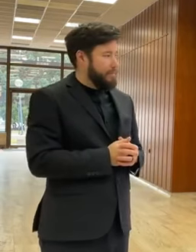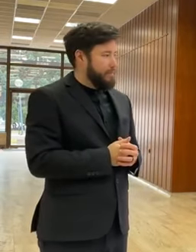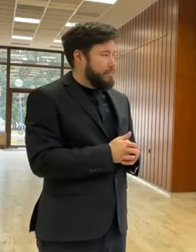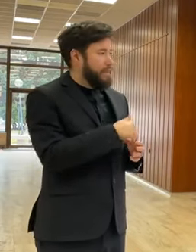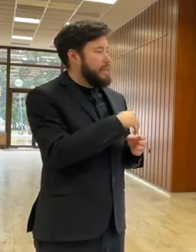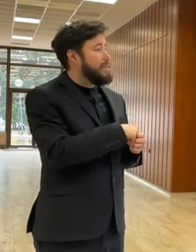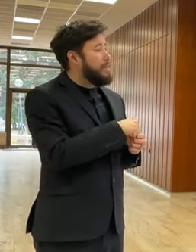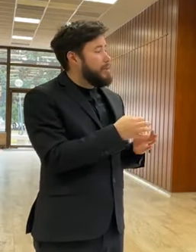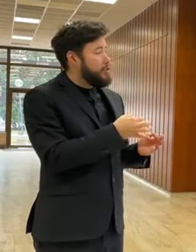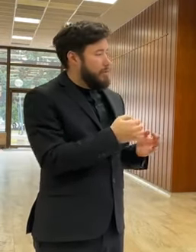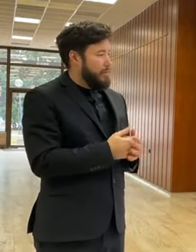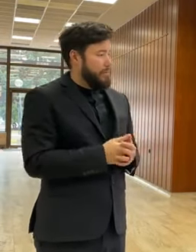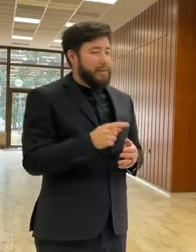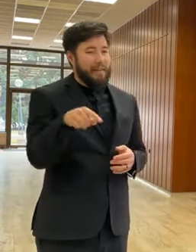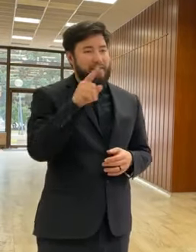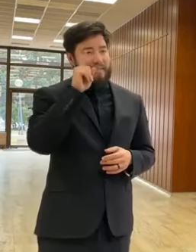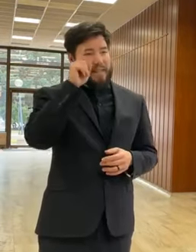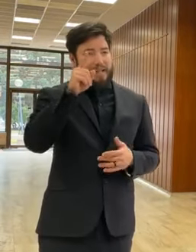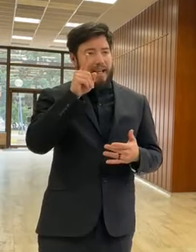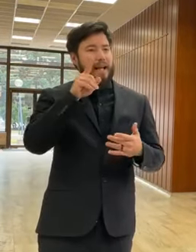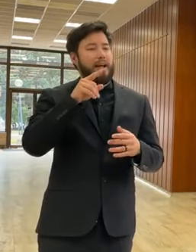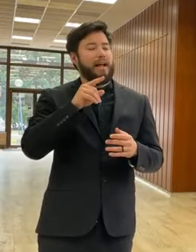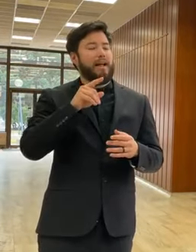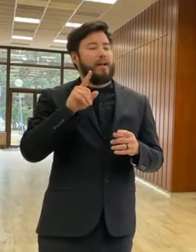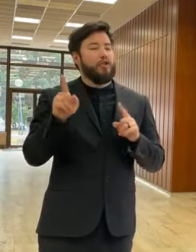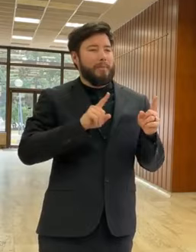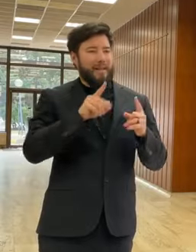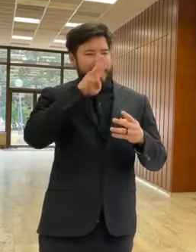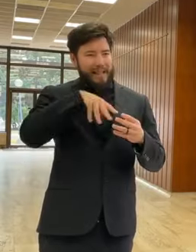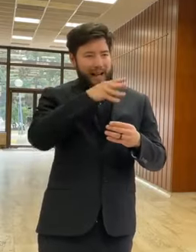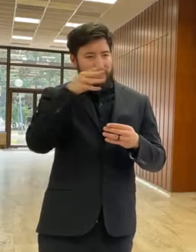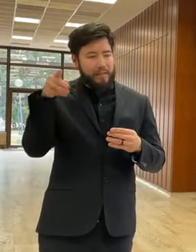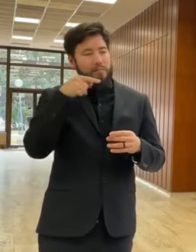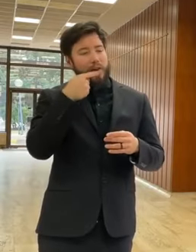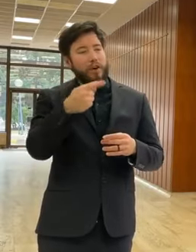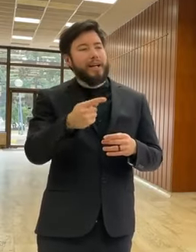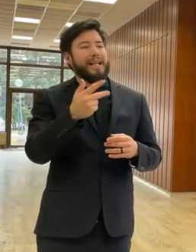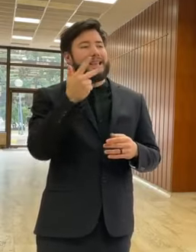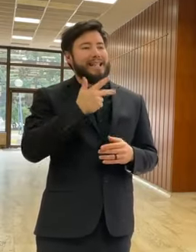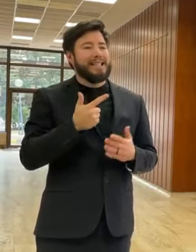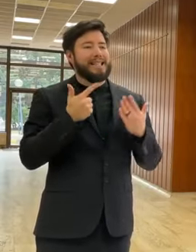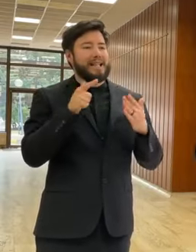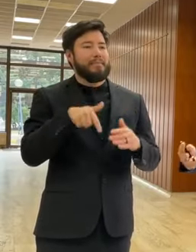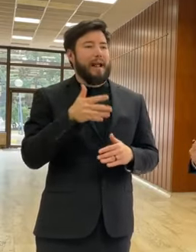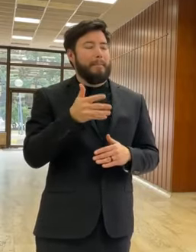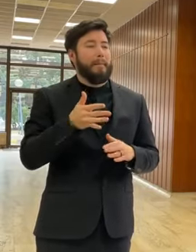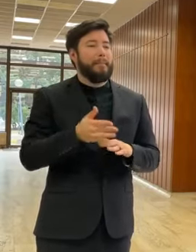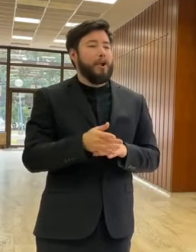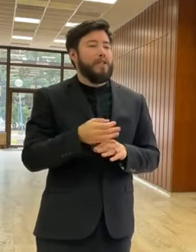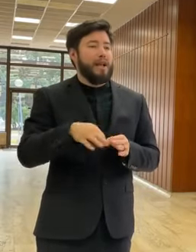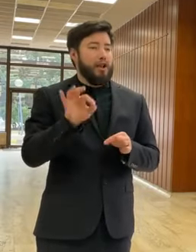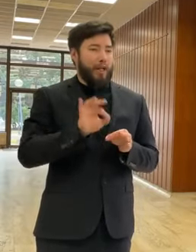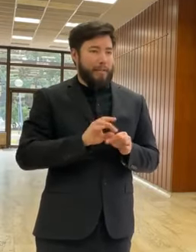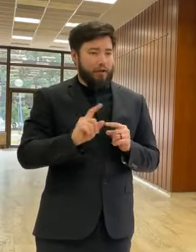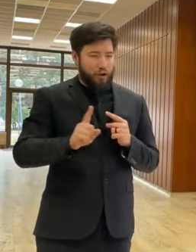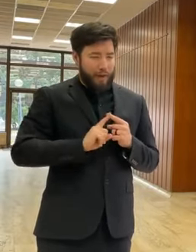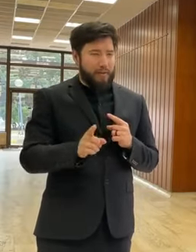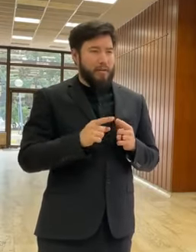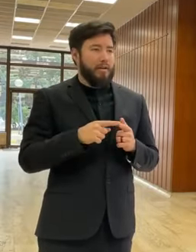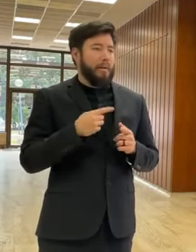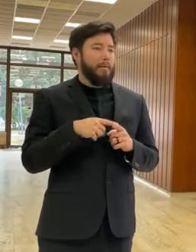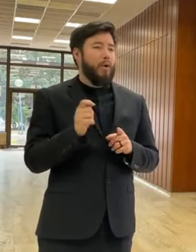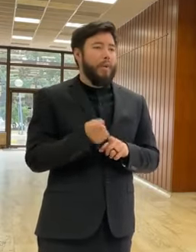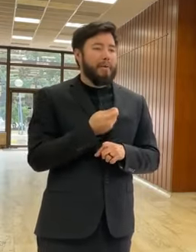Sme znamená, vy viete, že podľa grafikovnú máme najazdiť 37,5 milióna, máme opravovať kopu alebo udržiavať